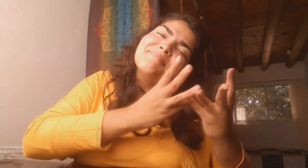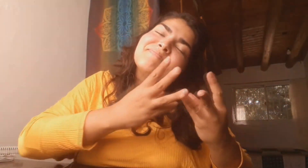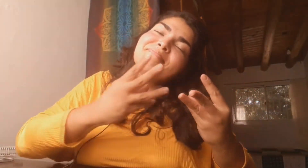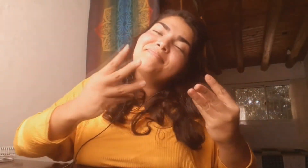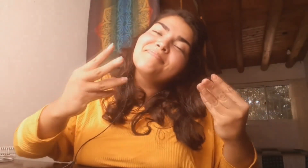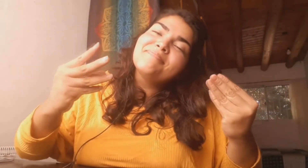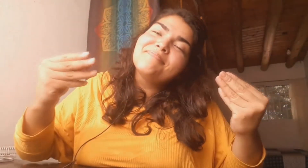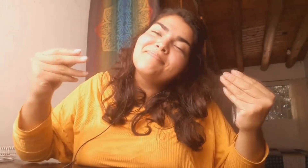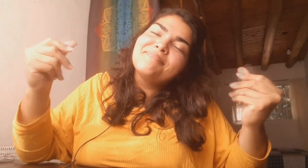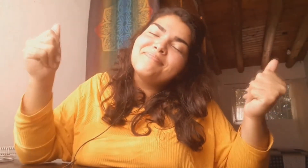Y después...